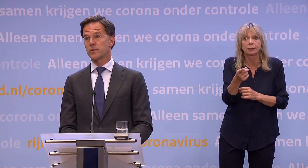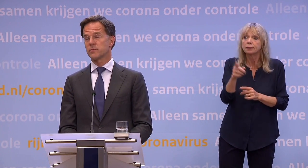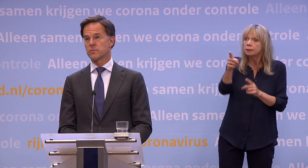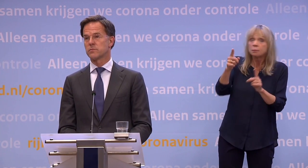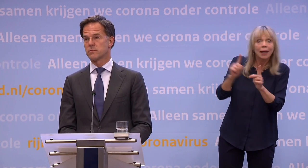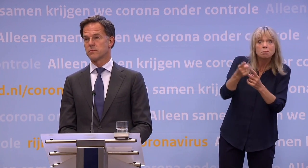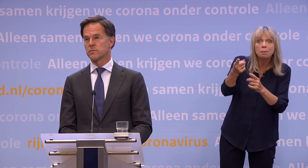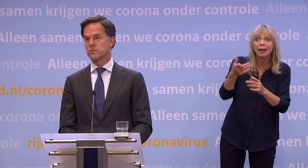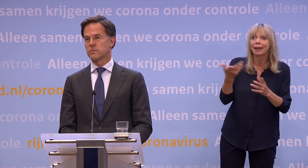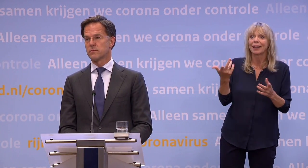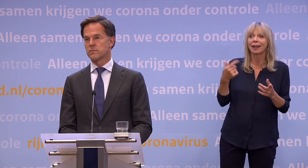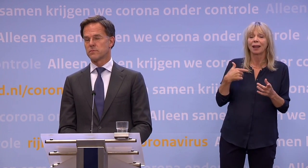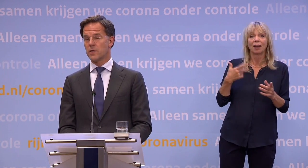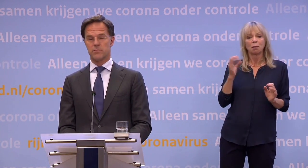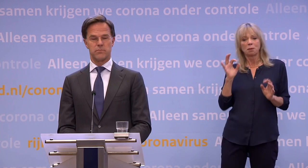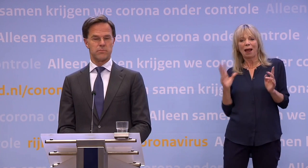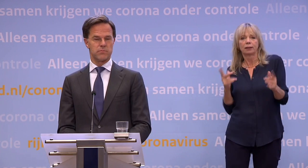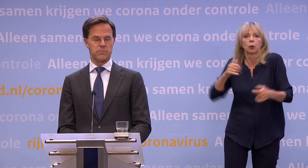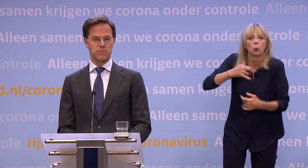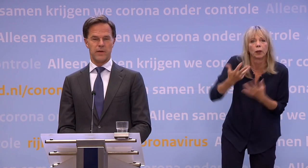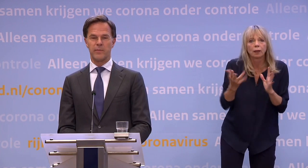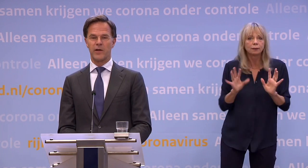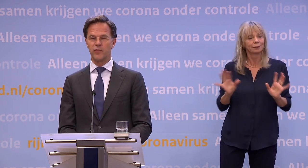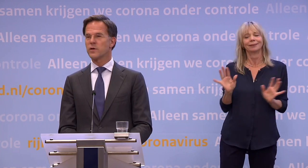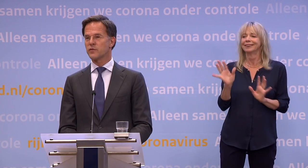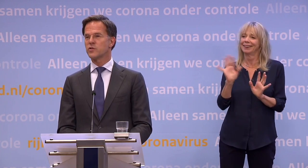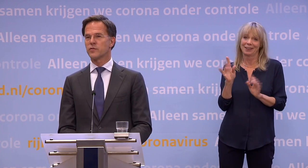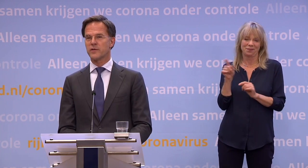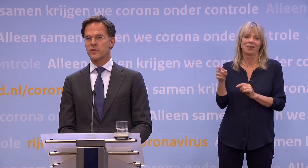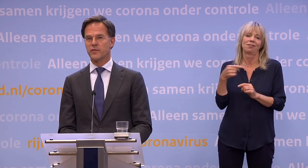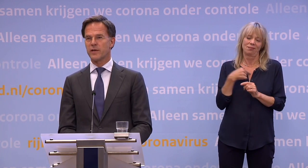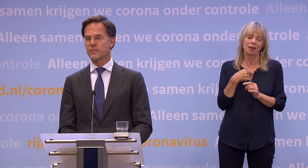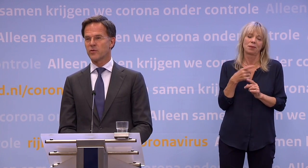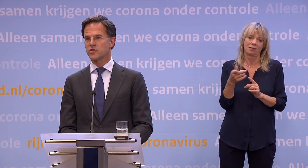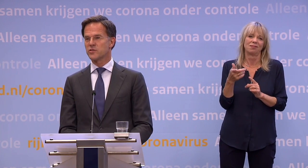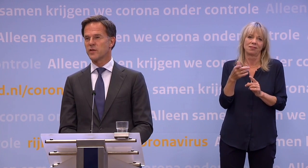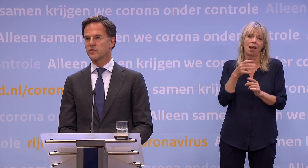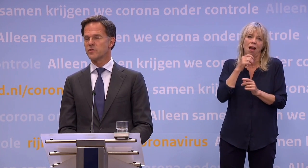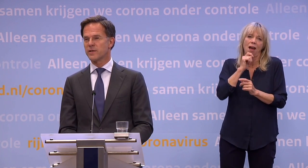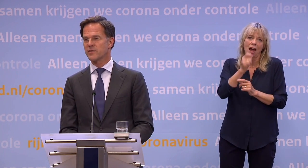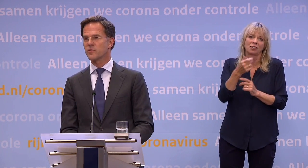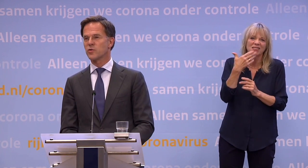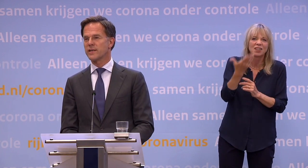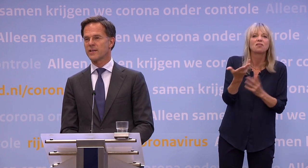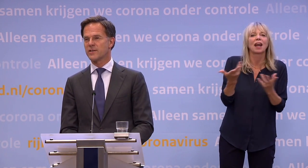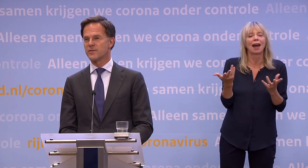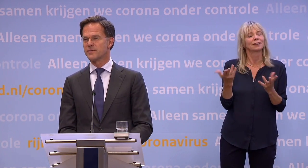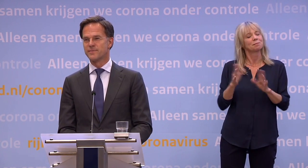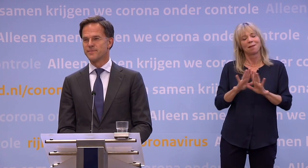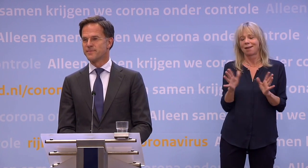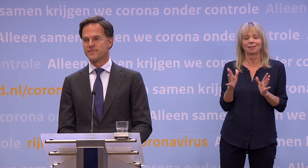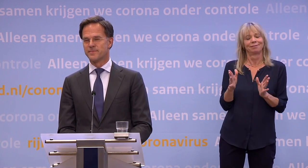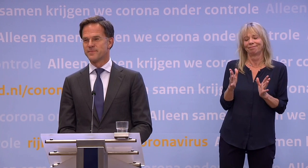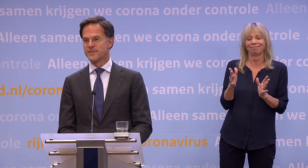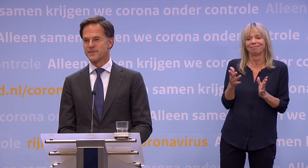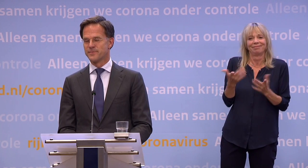Net zoals wel, ook. Dus qua standjes, daar was eerder sprake Nee, we hebben daar uitvoerig advies over gevraagd van het EVM. Welke standjes wel of niet, maar daar kwam toch geen nadere duiding.